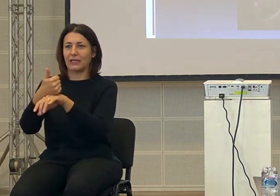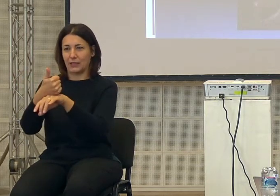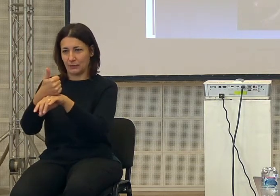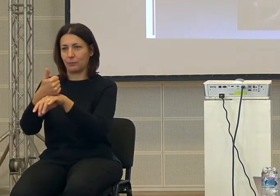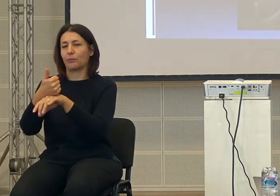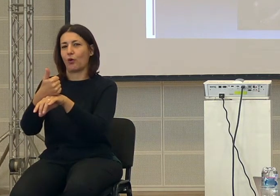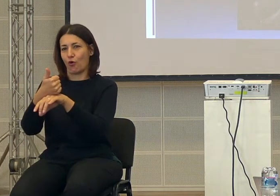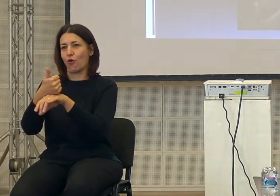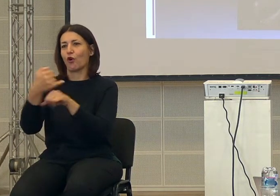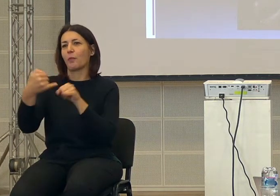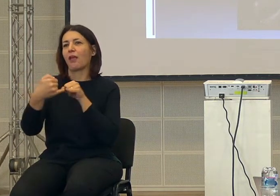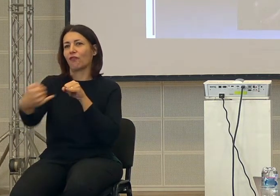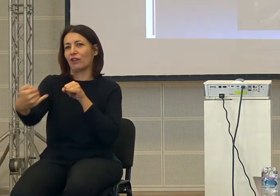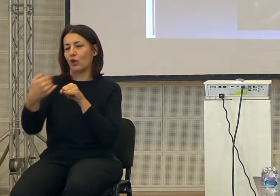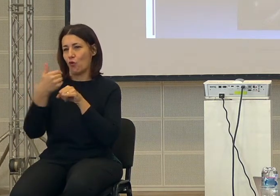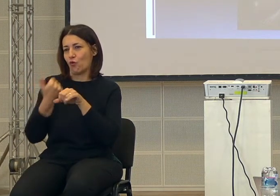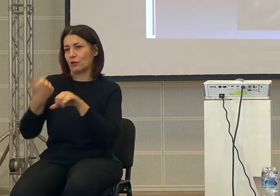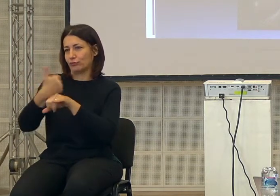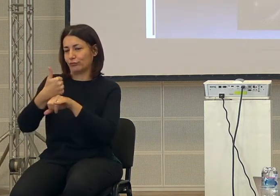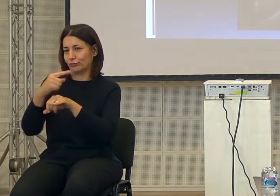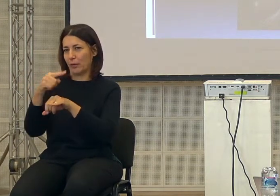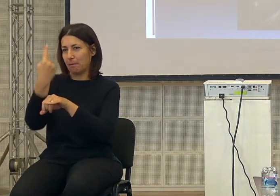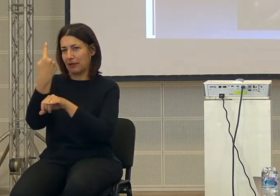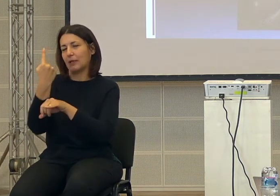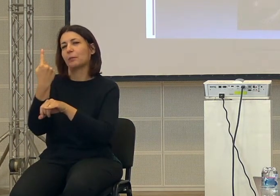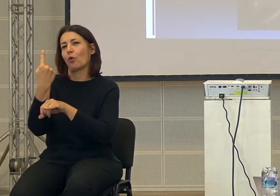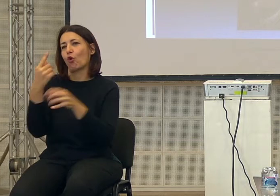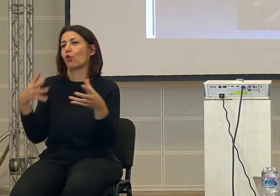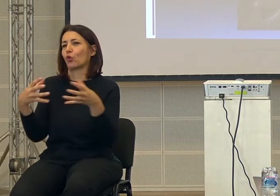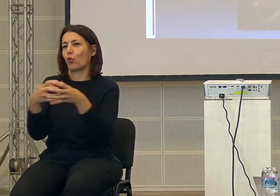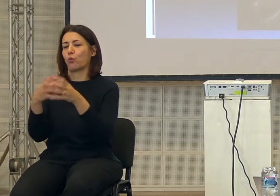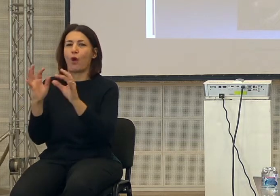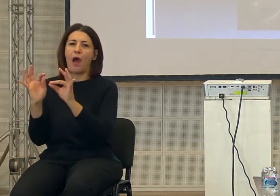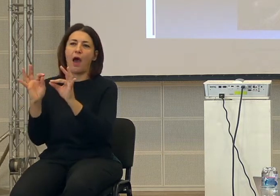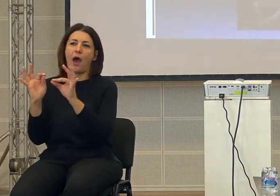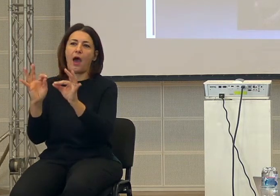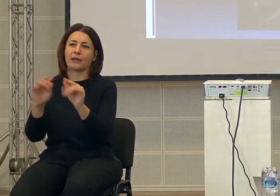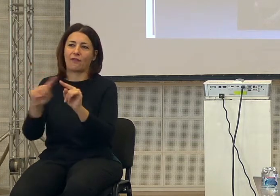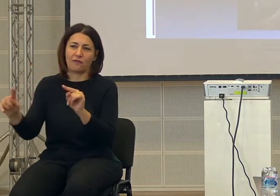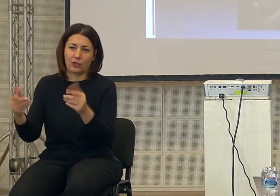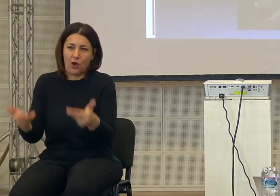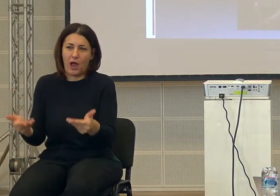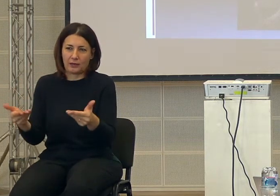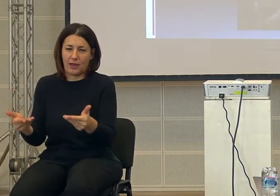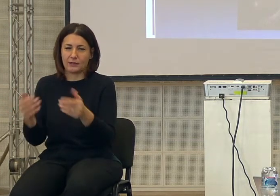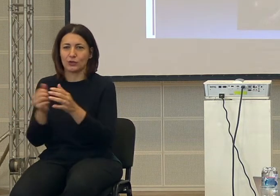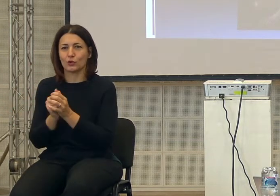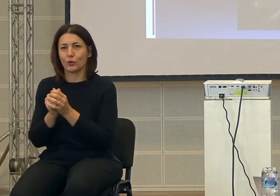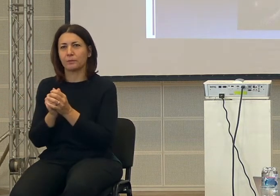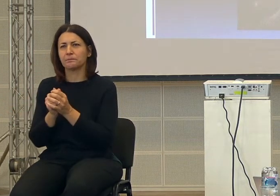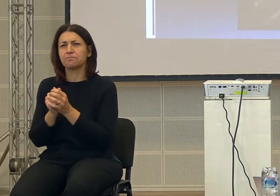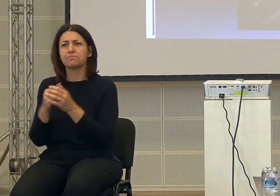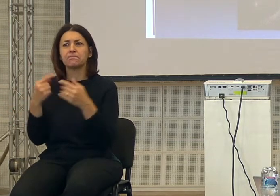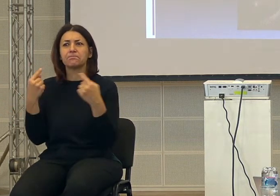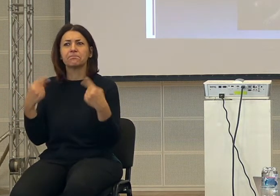filone, della nostra genus, diciamo che arriva poi fino a noi e che cosa ha di grande,